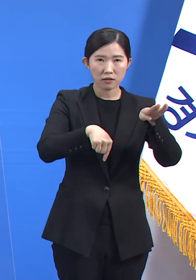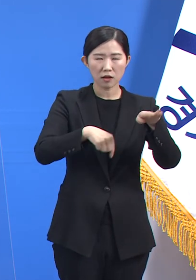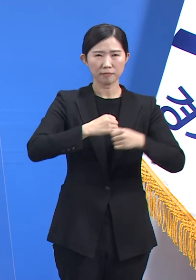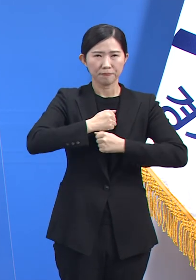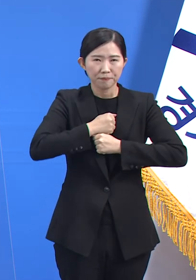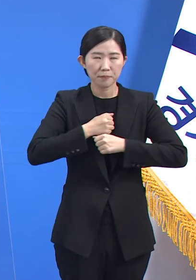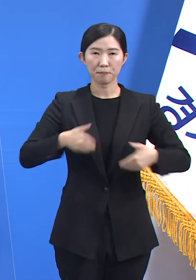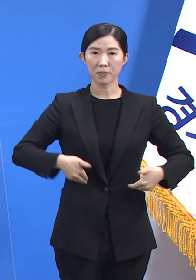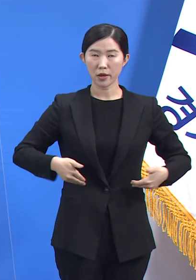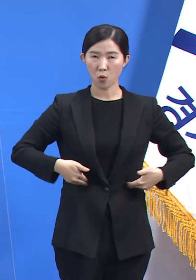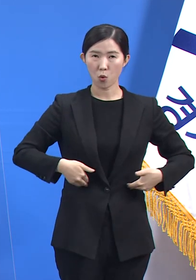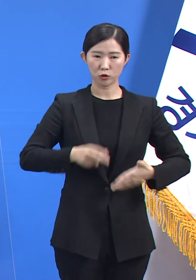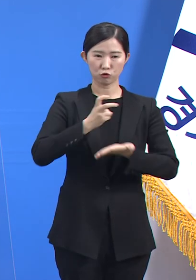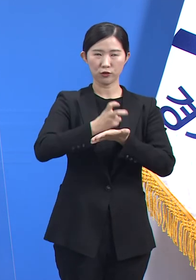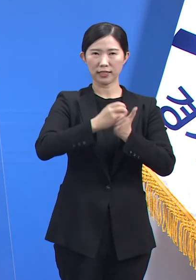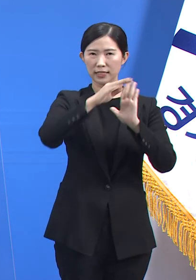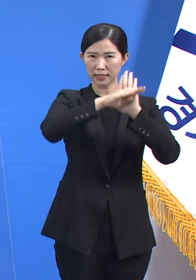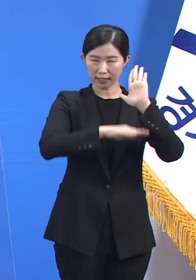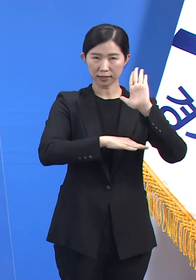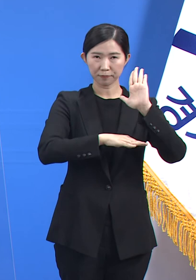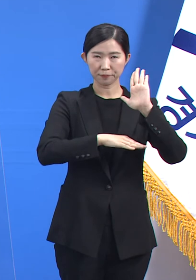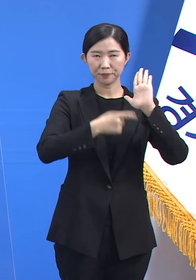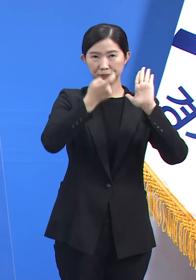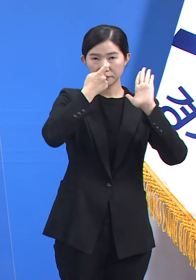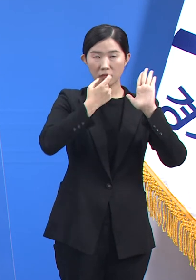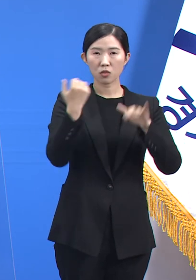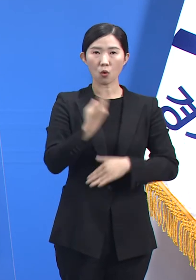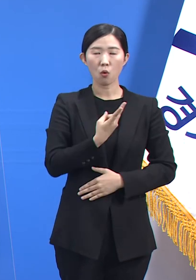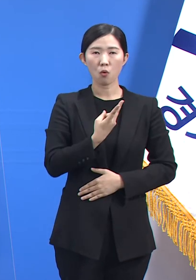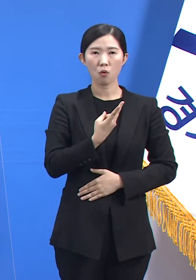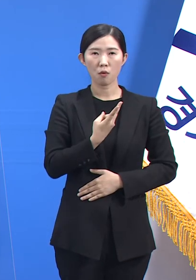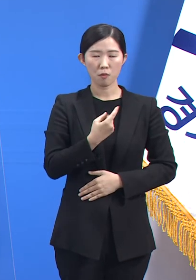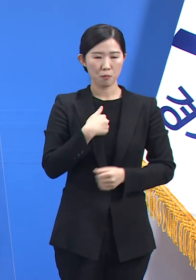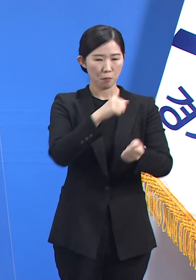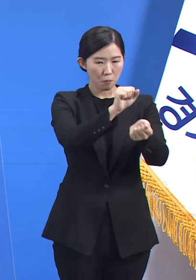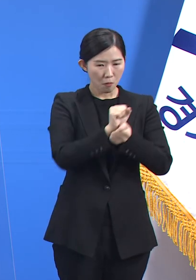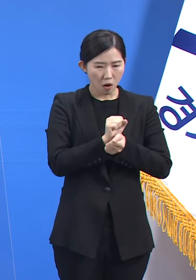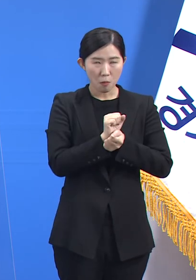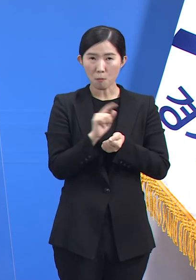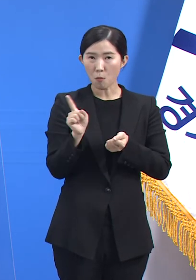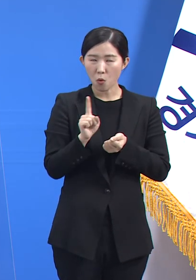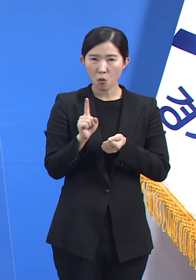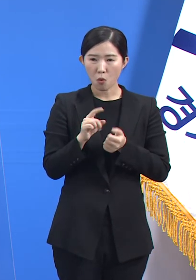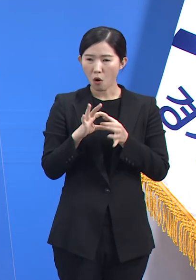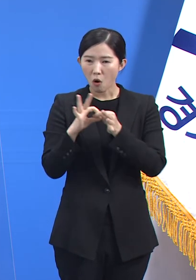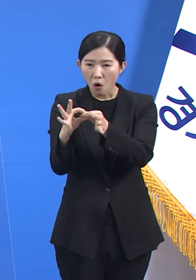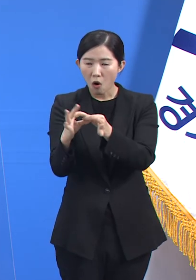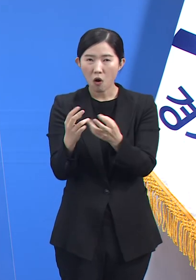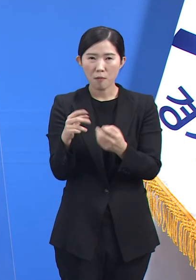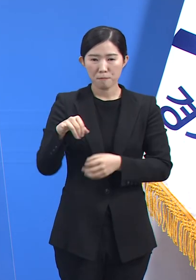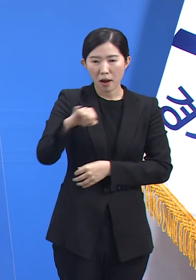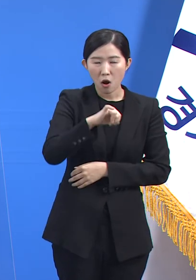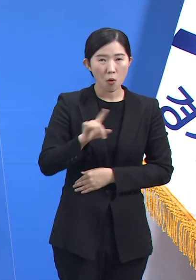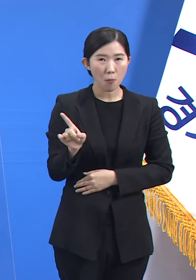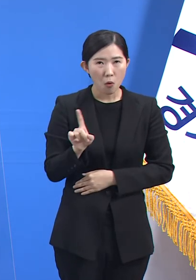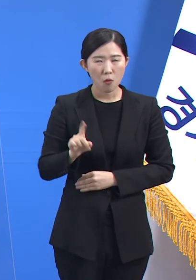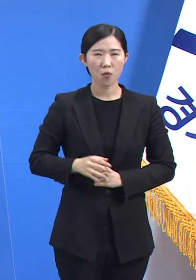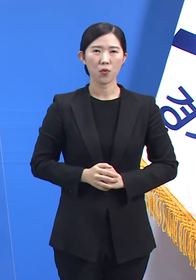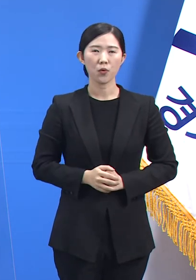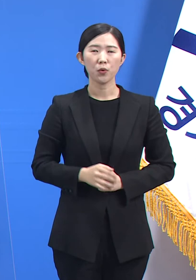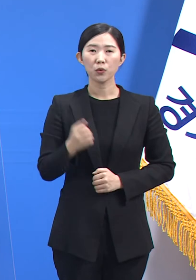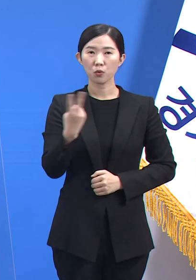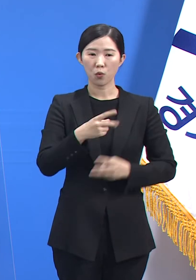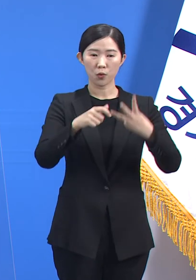감염병의 방역 수칙 둘째, 감염 매개체별 감염 질환의 종류 셋째, 도내 어린이집 관련 코로나19